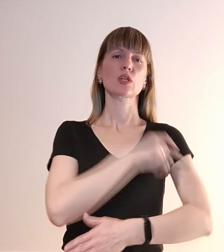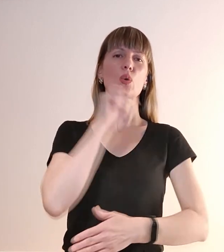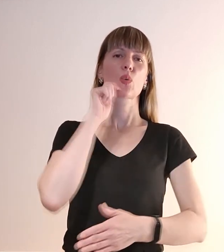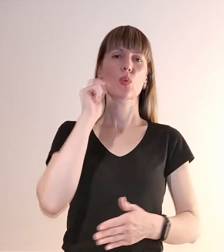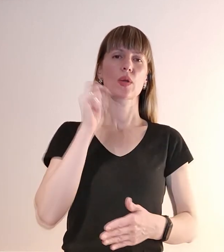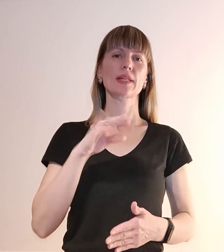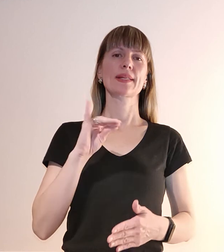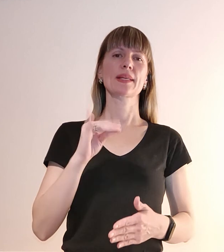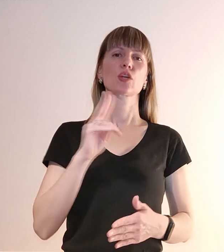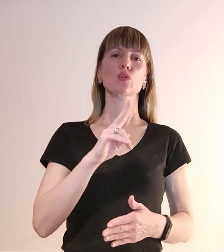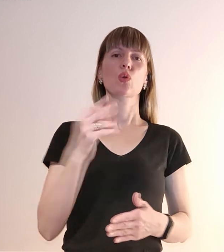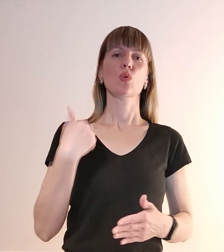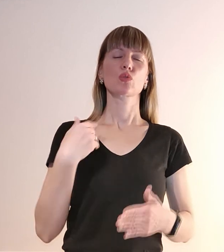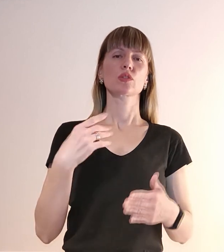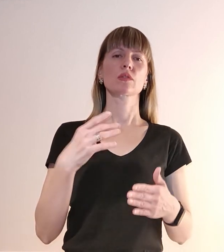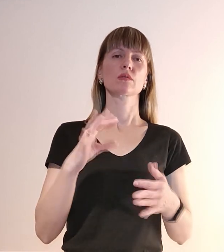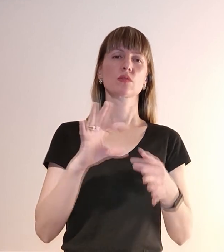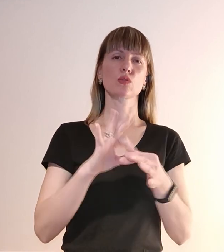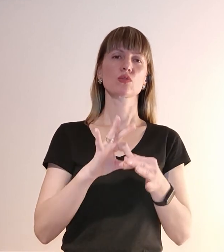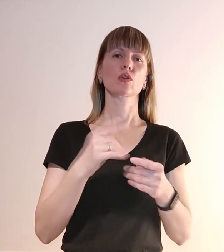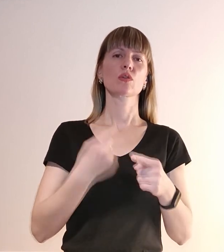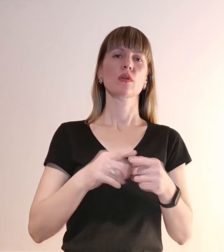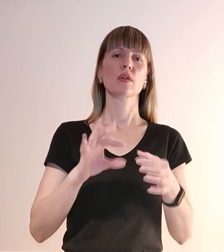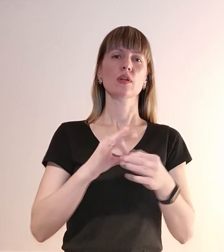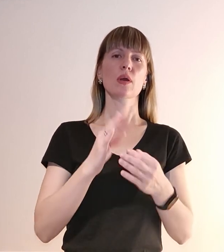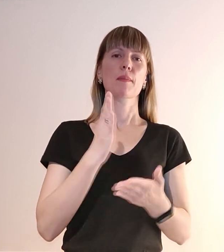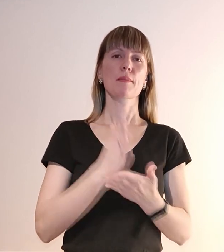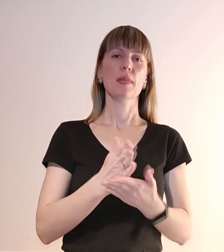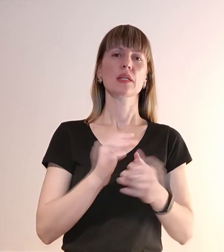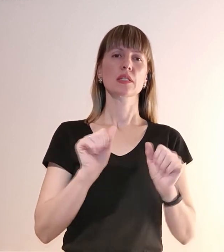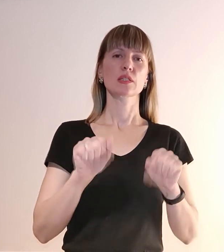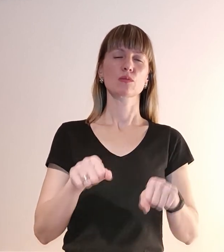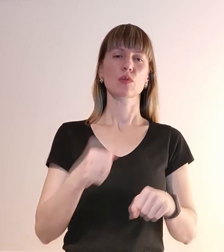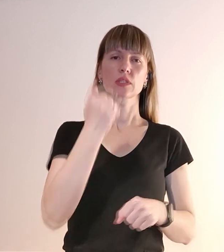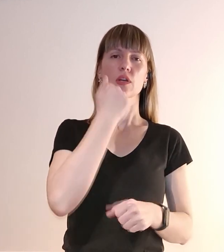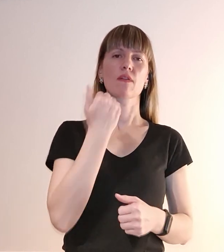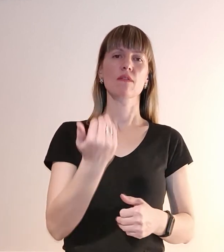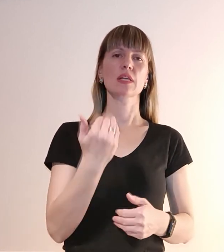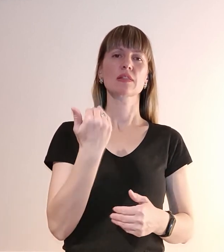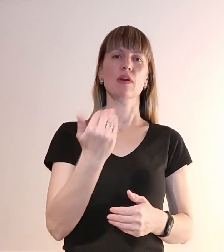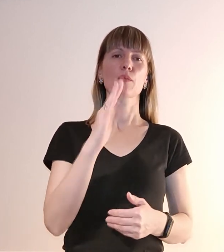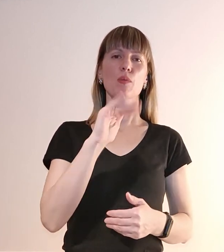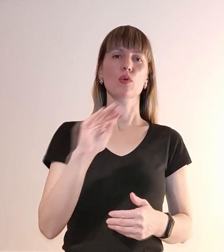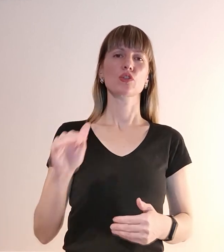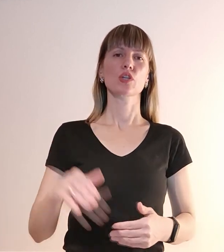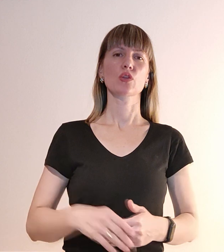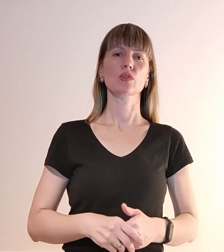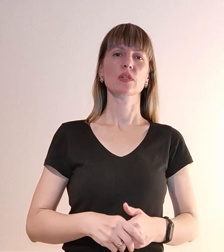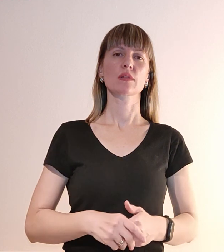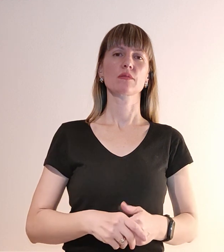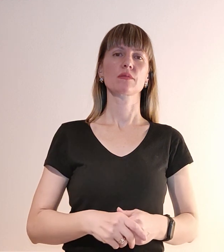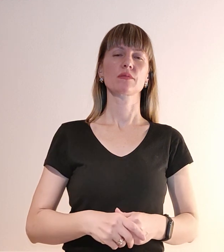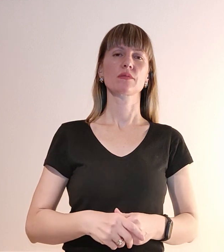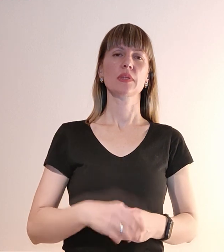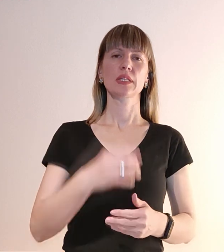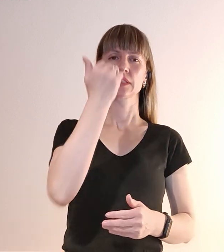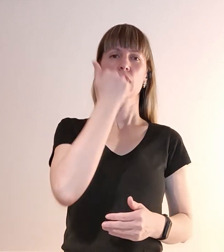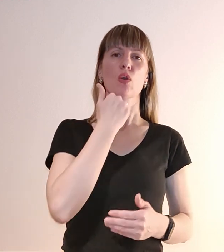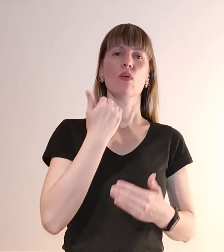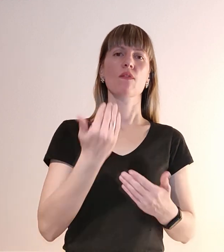власне, хто хоче долучатися, то долучайтеся, маєте перезмогу. Дякую вам. З вами я прощаюся. Дякую вам. Слава